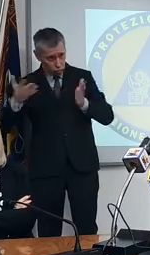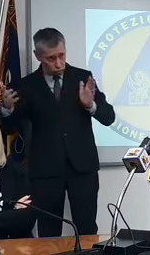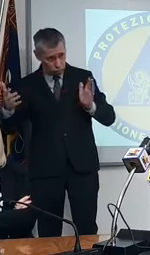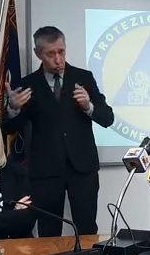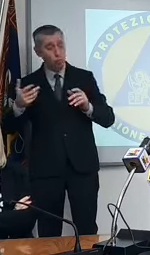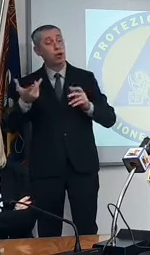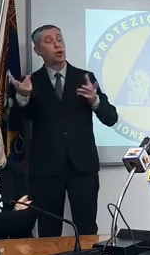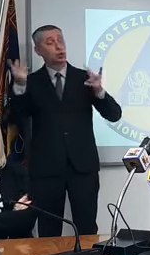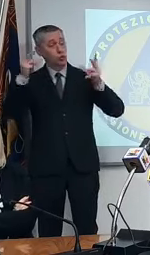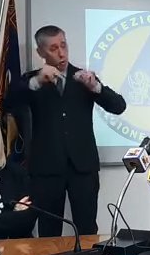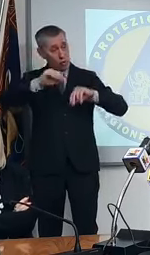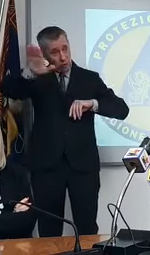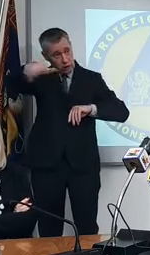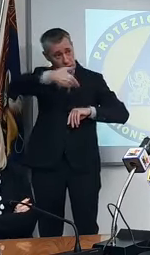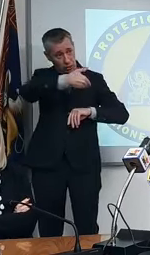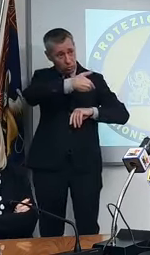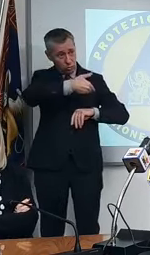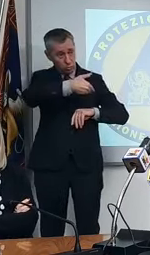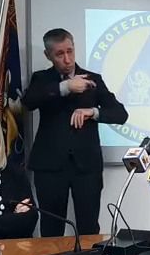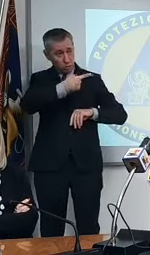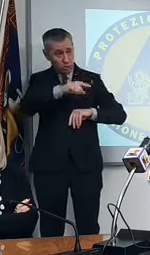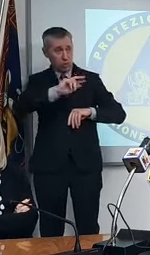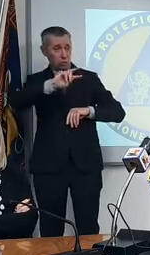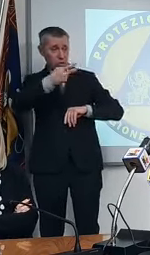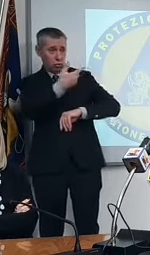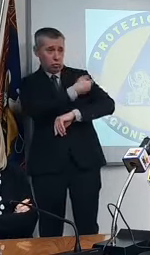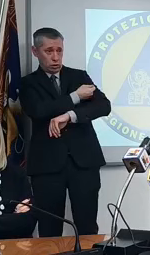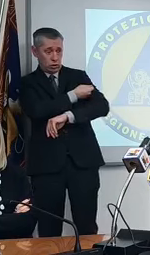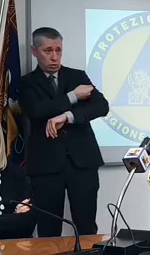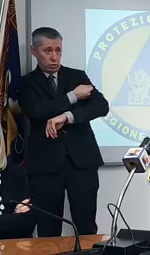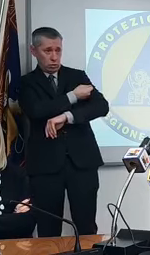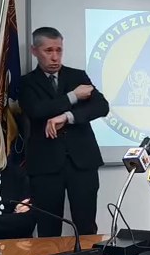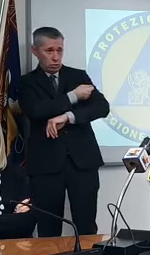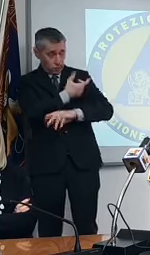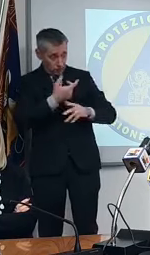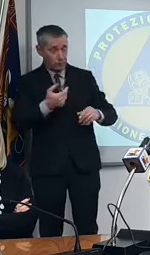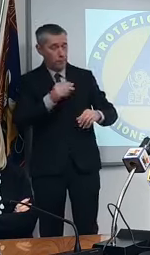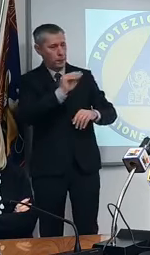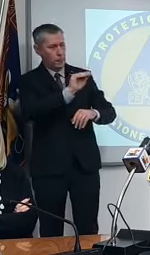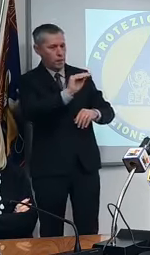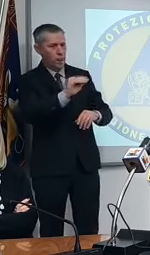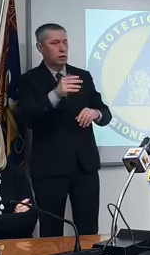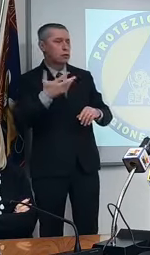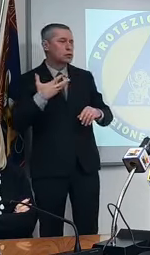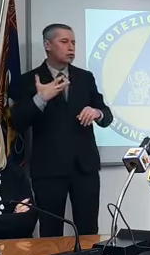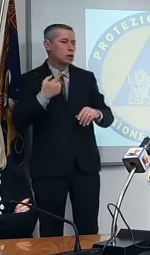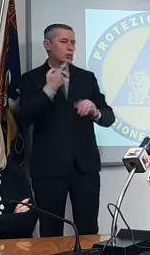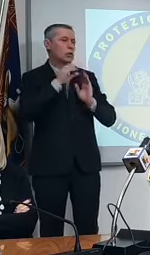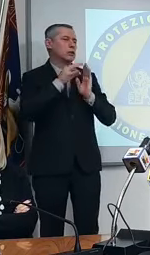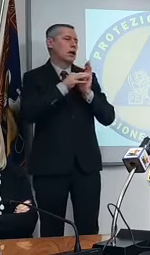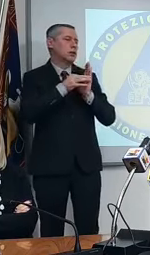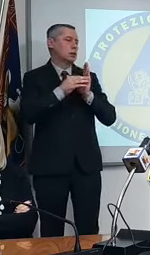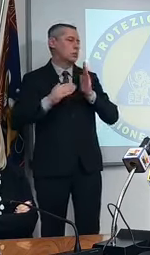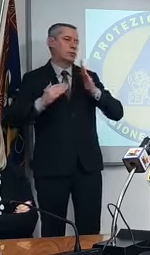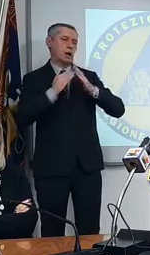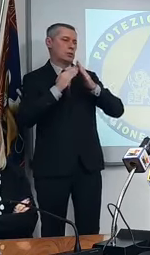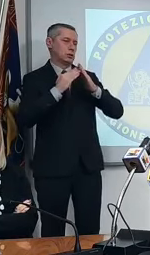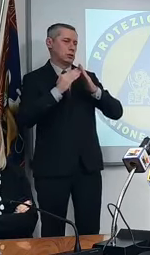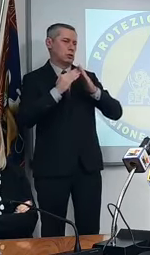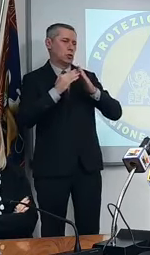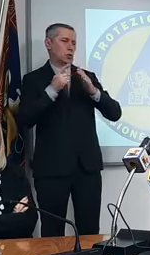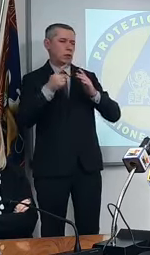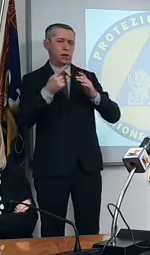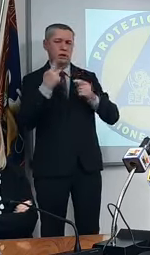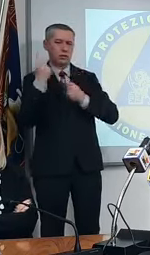nuova convocazione da questo punto di vista diciamo c'è una data massima periodo massimo previsto per caso di questo